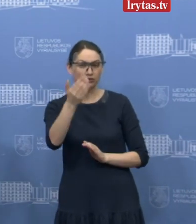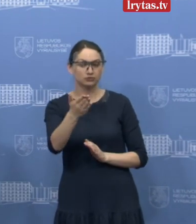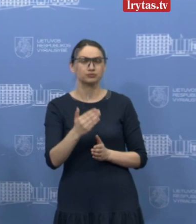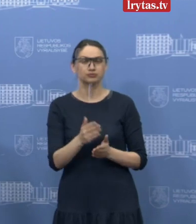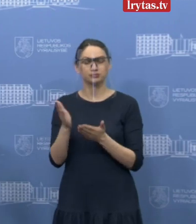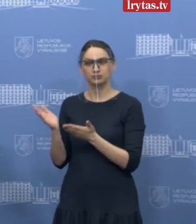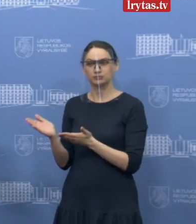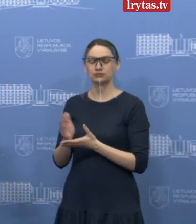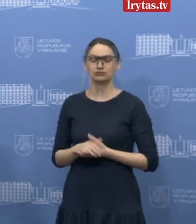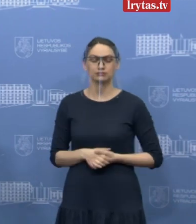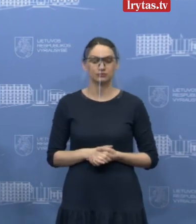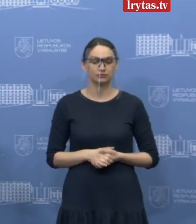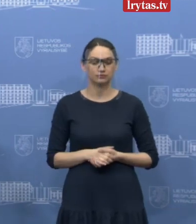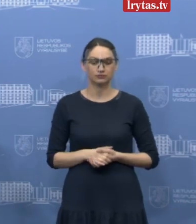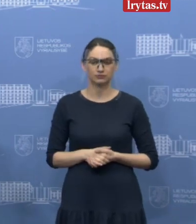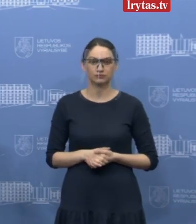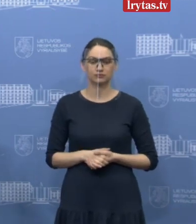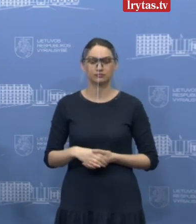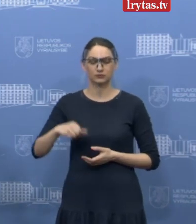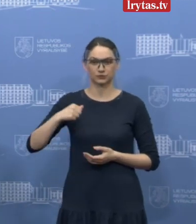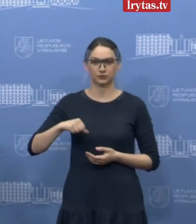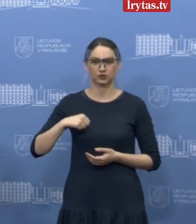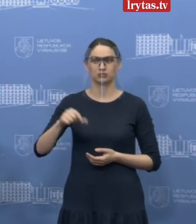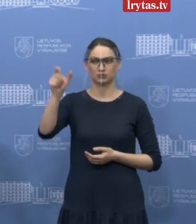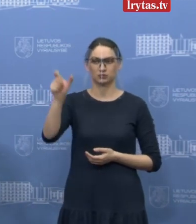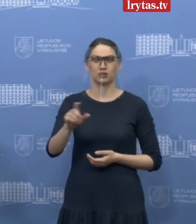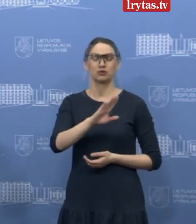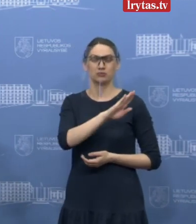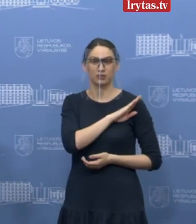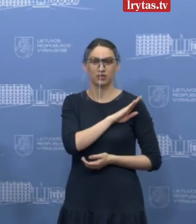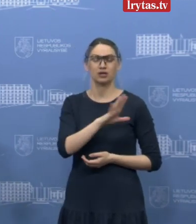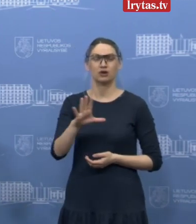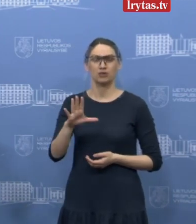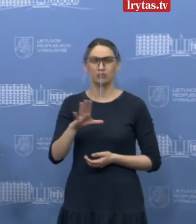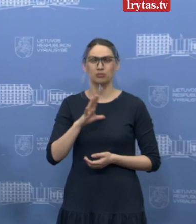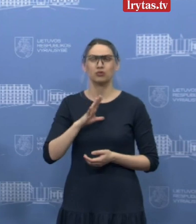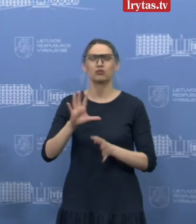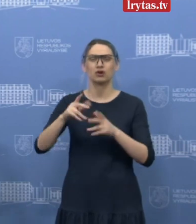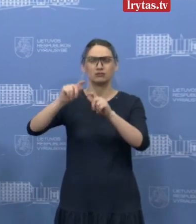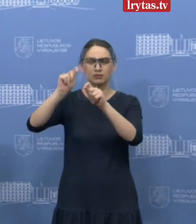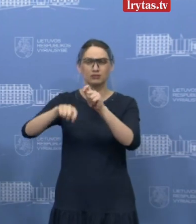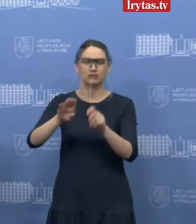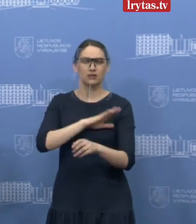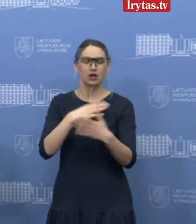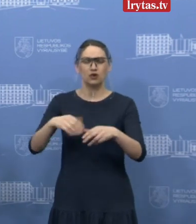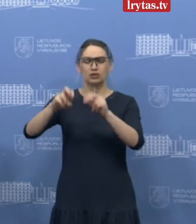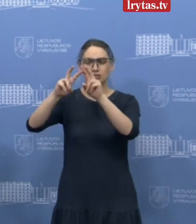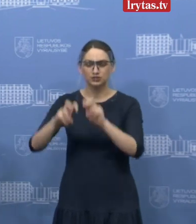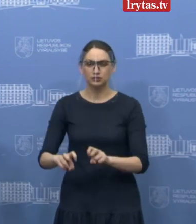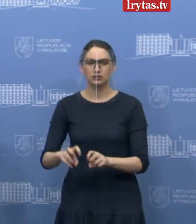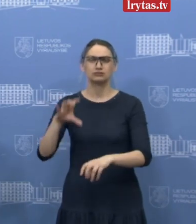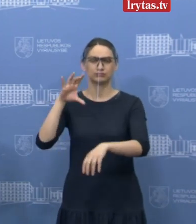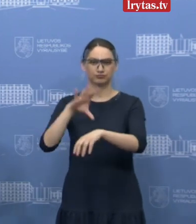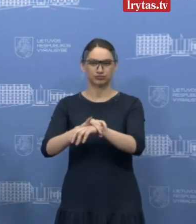Galiu pasakyti tik tiek, kad žmogui, kurio netekome, jam buvo padarytas tyrimas ir buvo